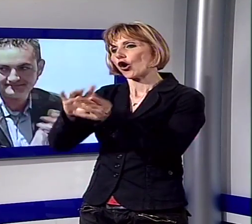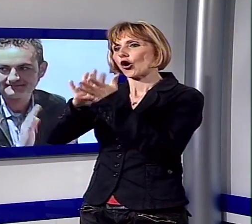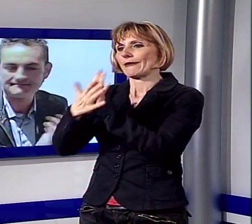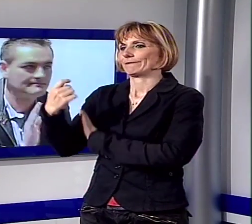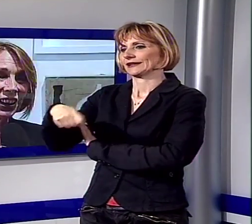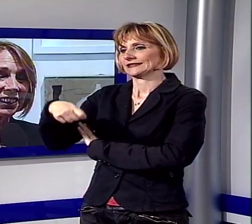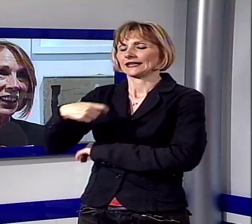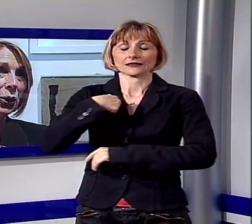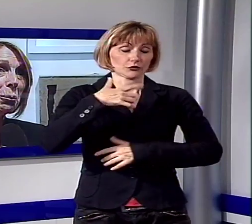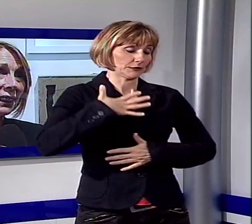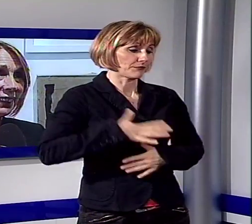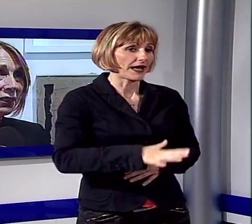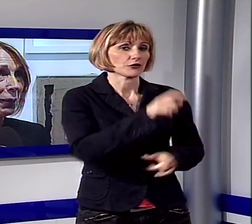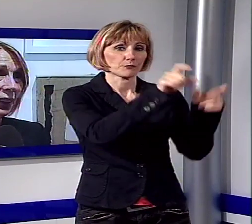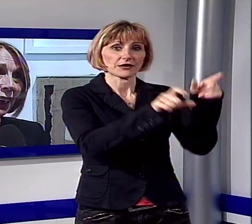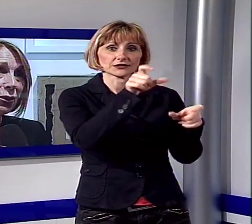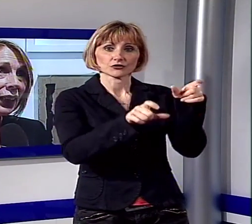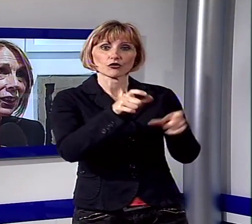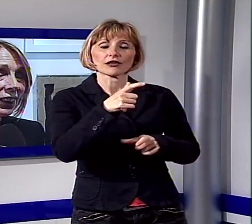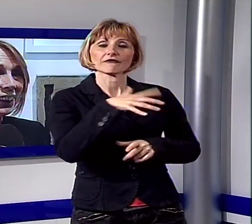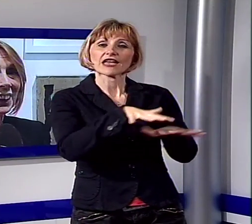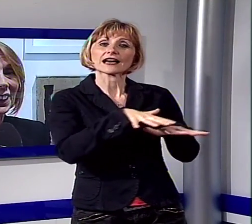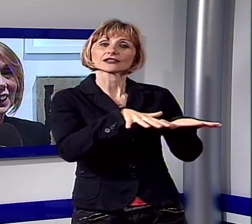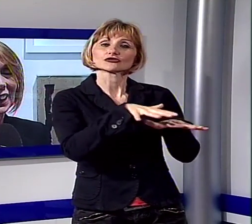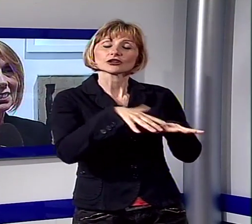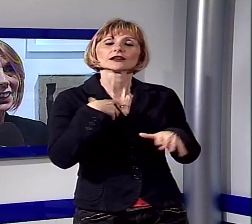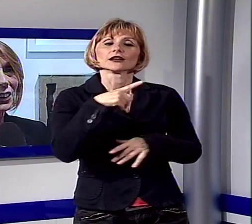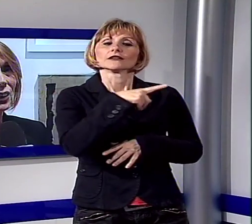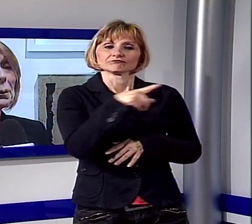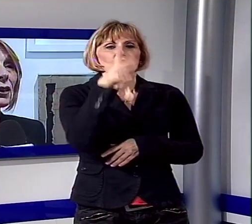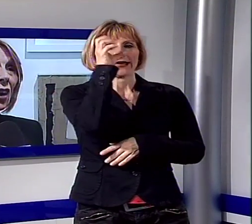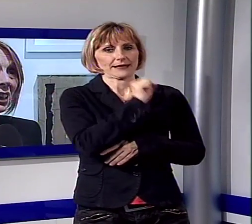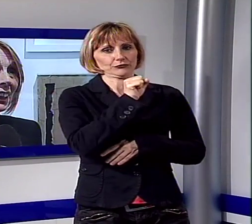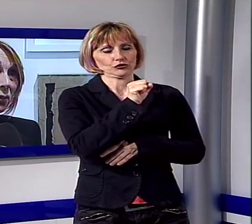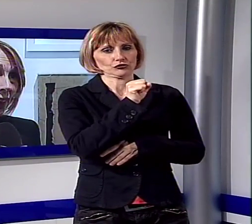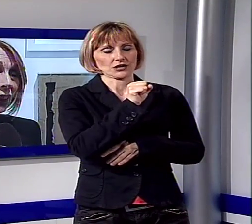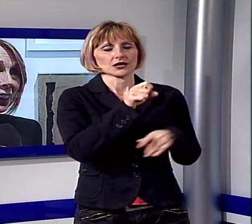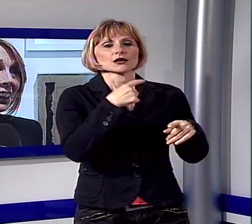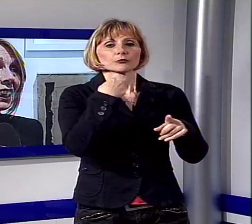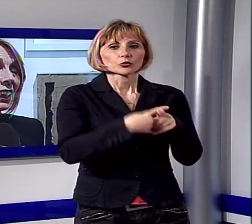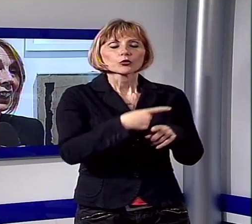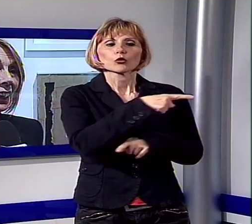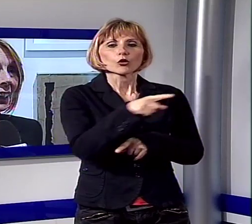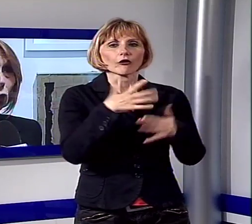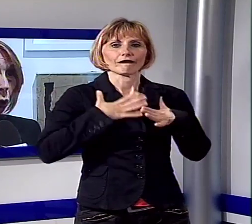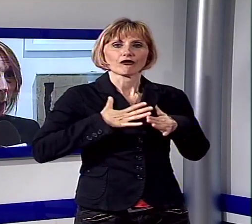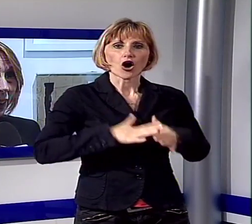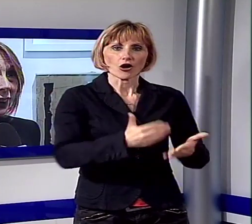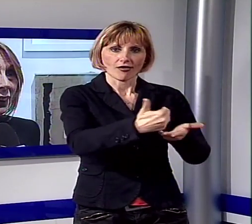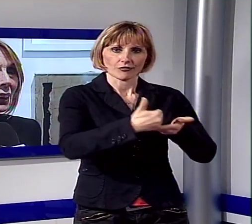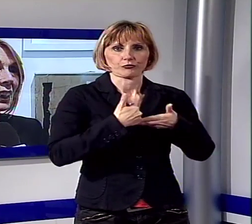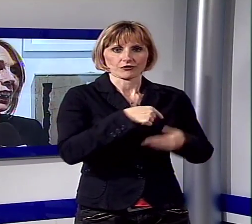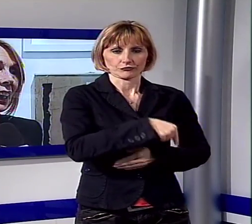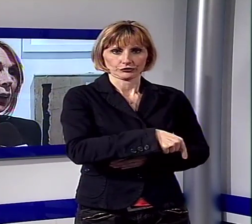Io spero che i Viareggio siano comprensivi, almeno all'avvio, abbiano voglia davvero di darci una